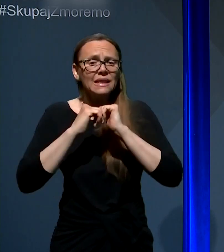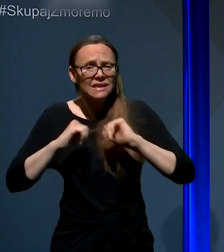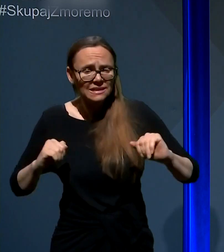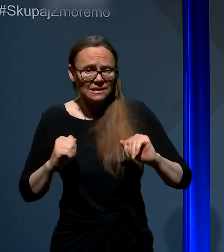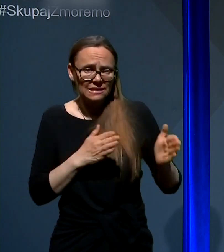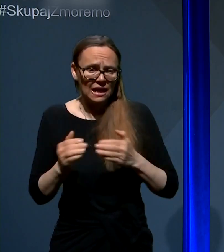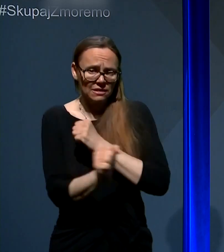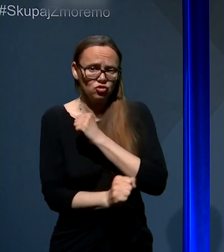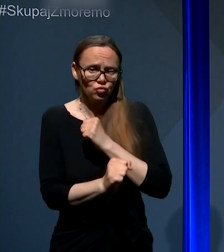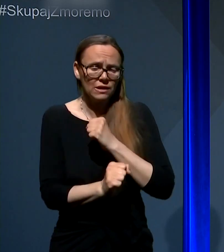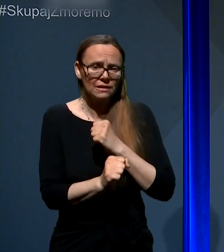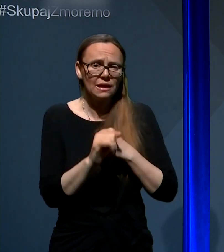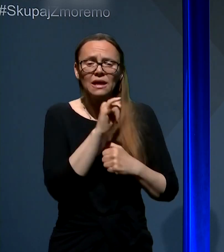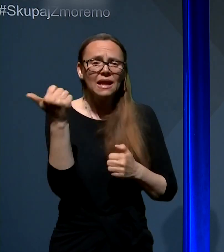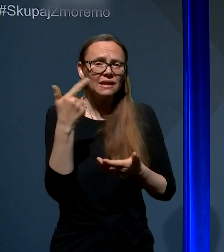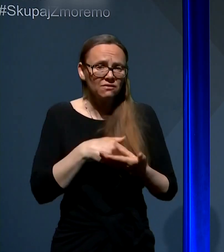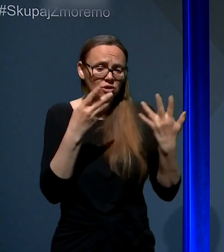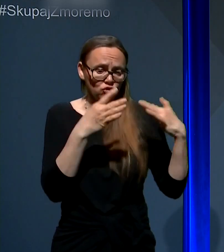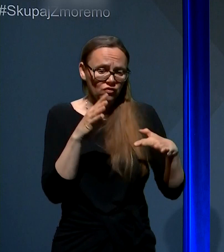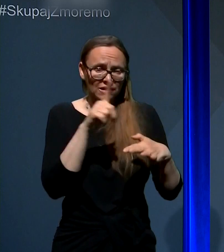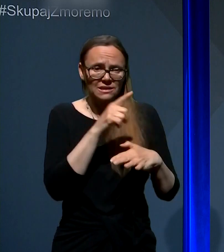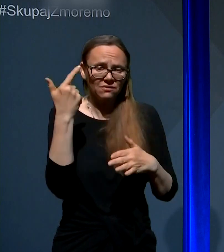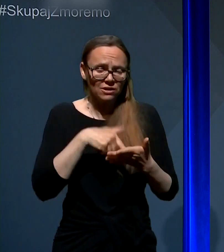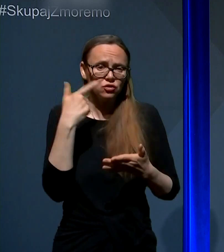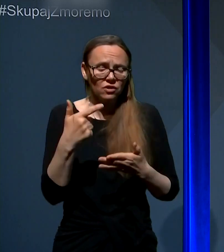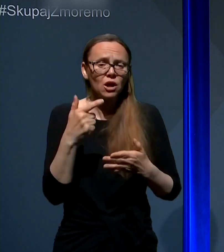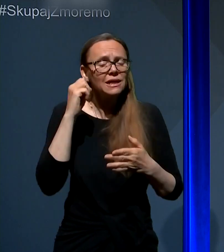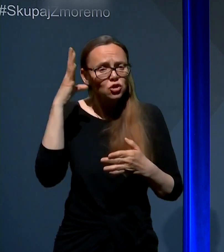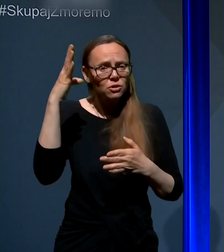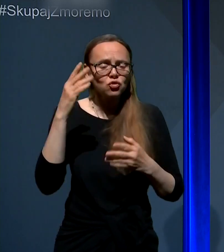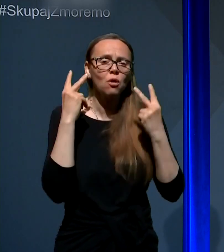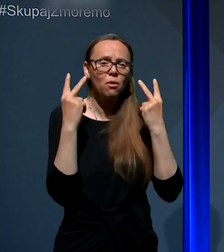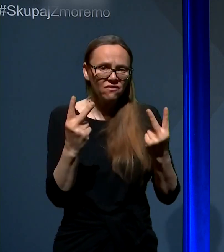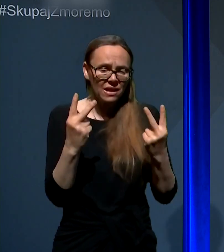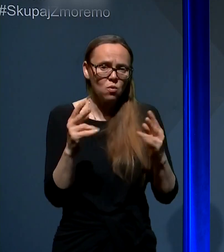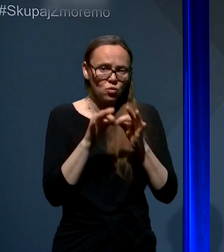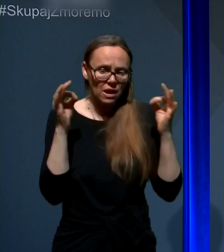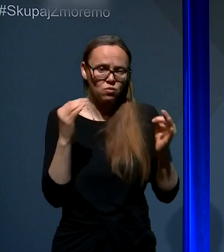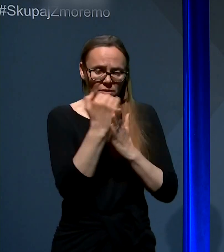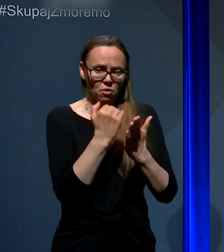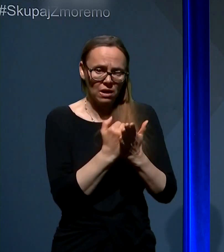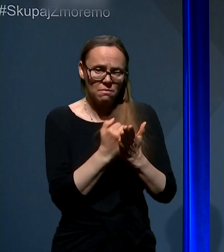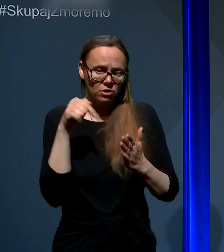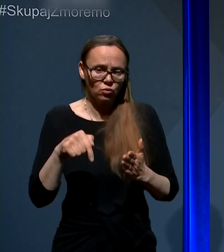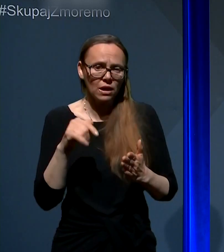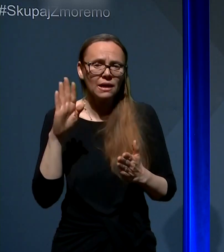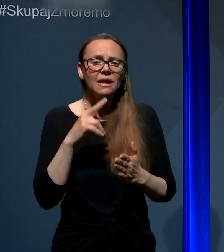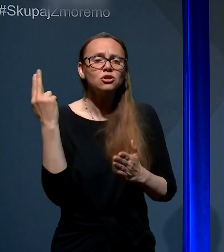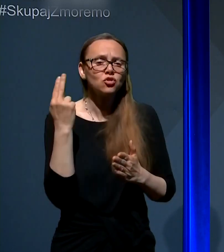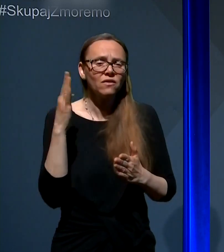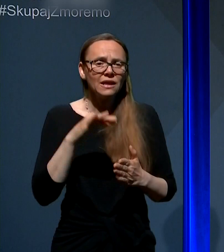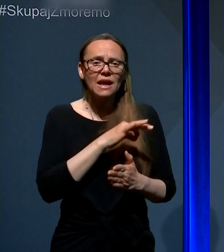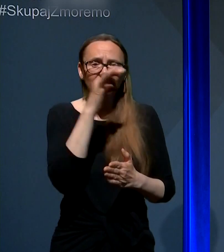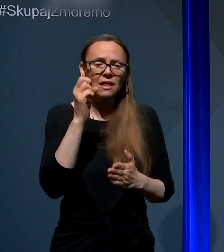2019-2020 izobražujejo po javno veljavnih študijskih programih. In v Sloveniji na dan 13.